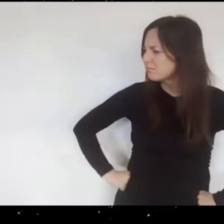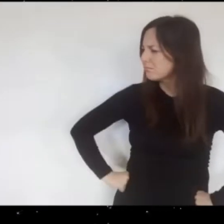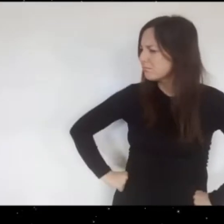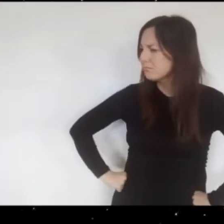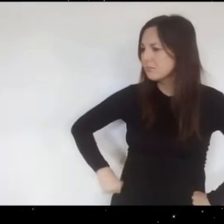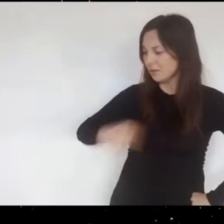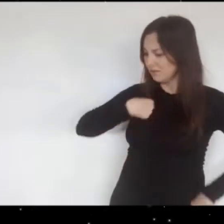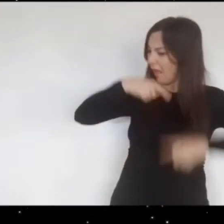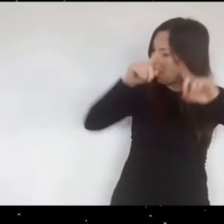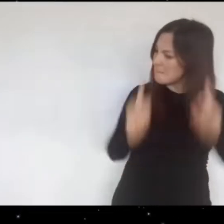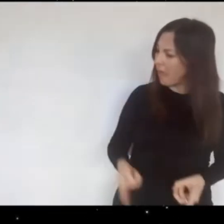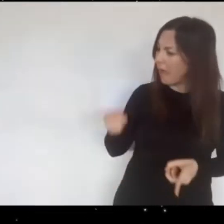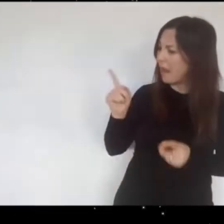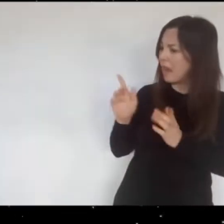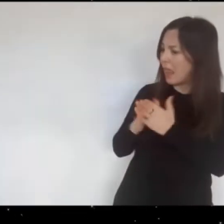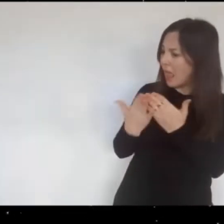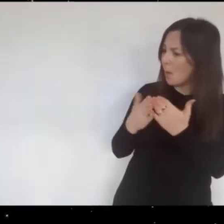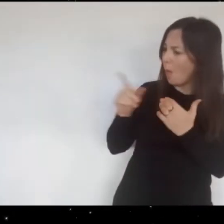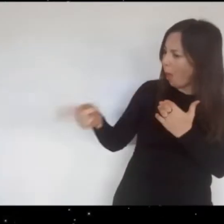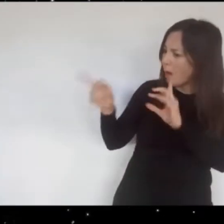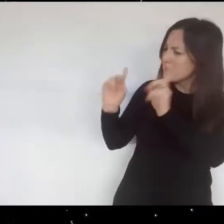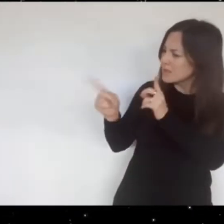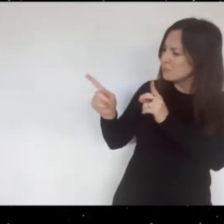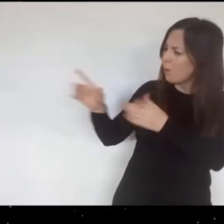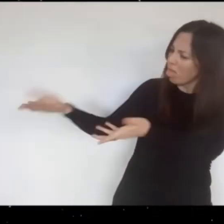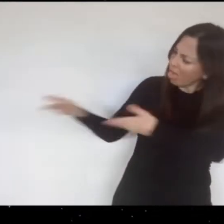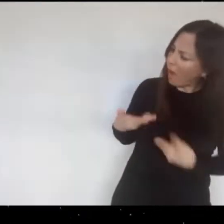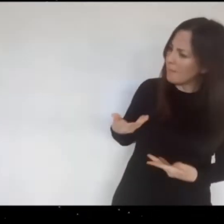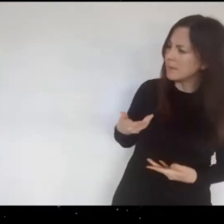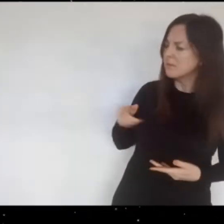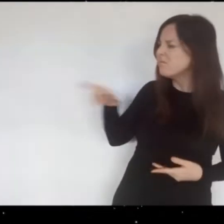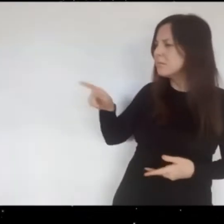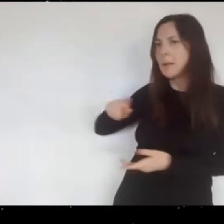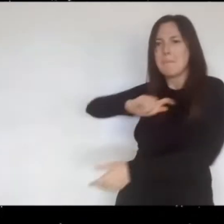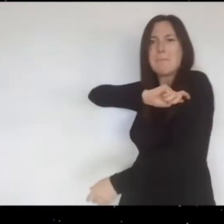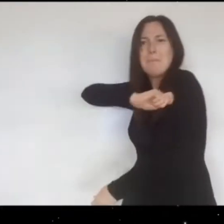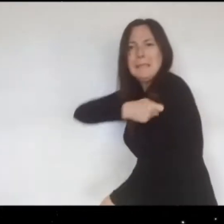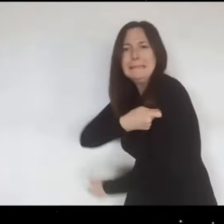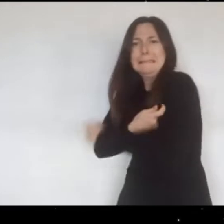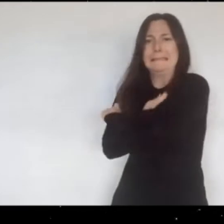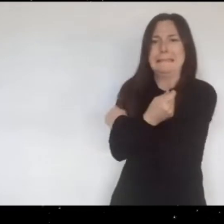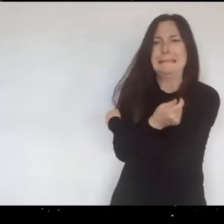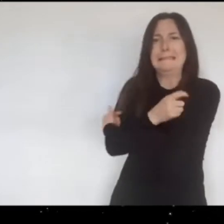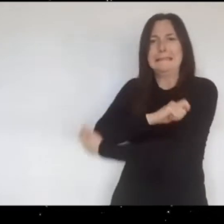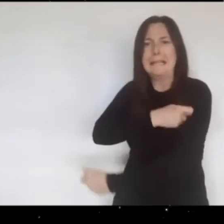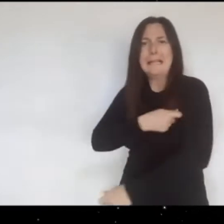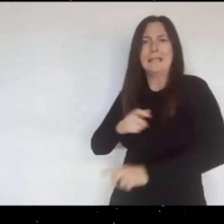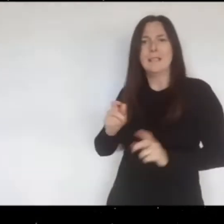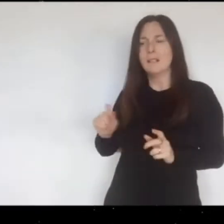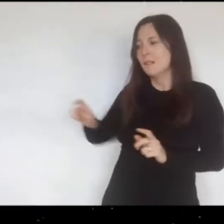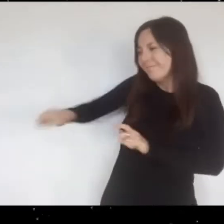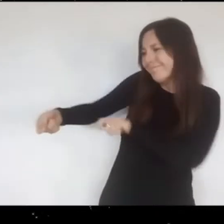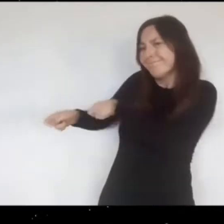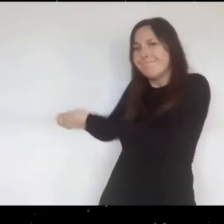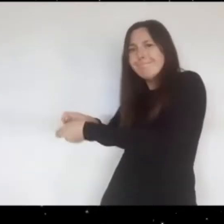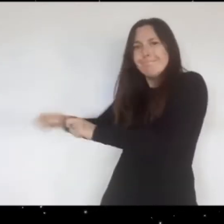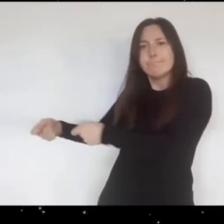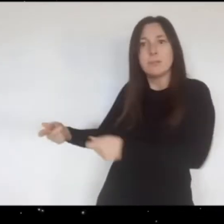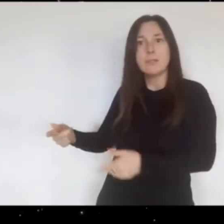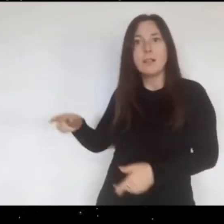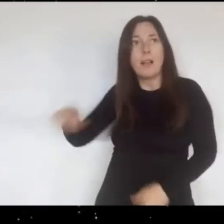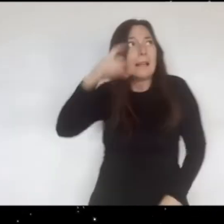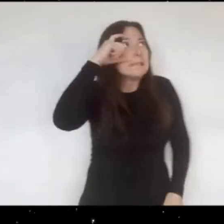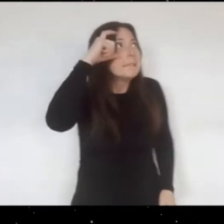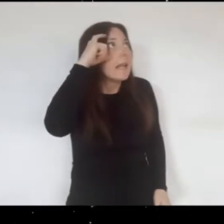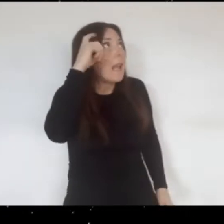Lucía se enojó porque ella también quería leerlo y empezó a pellizcarla en los brazos y las